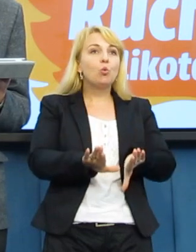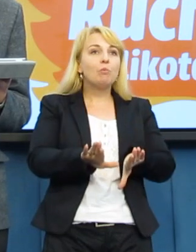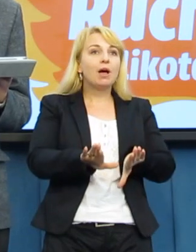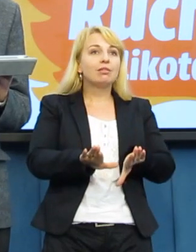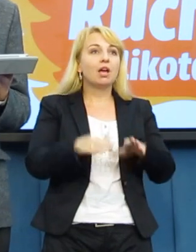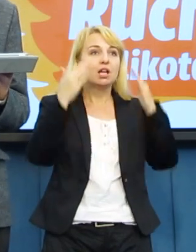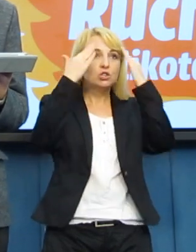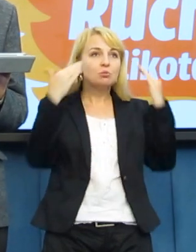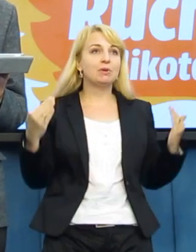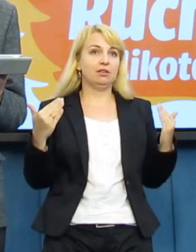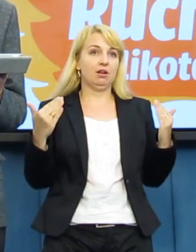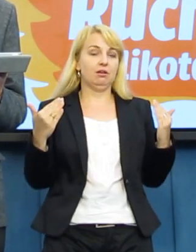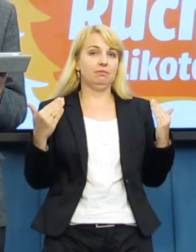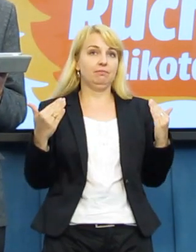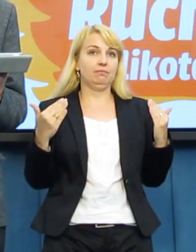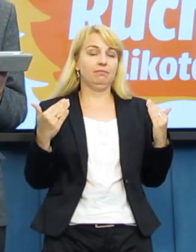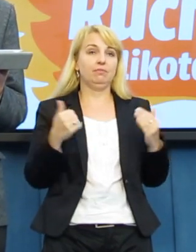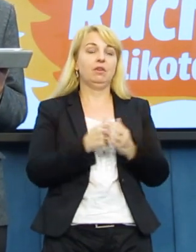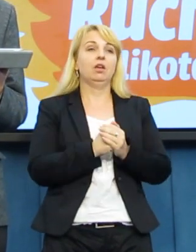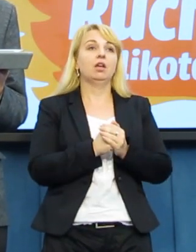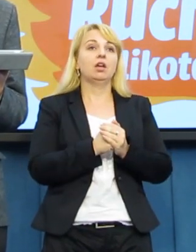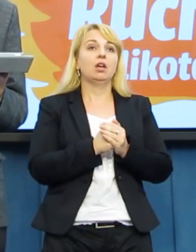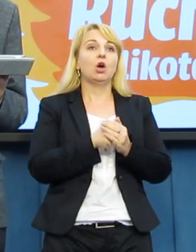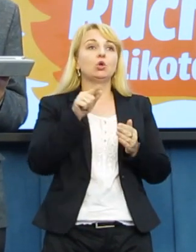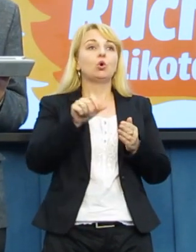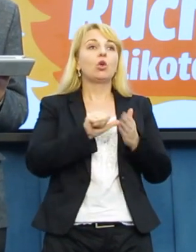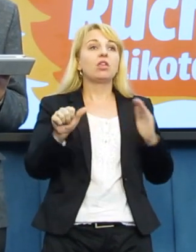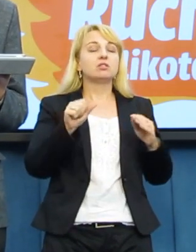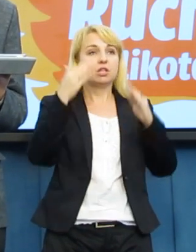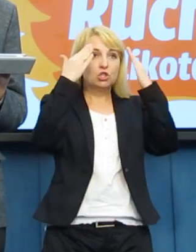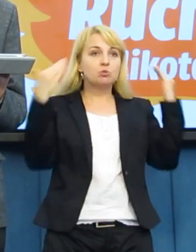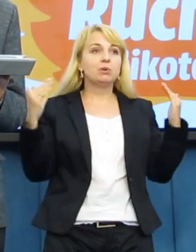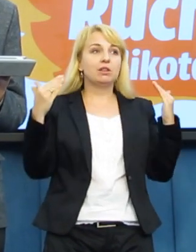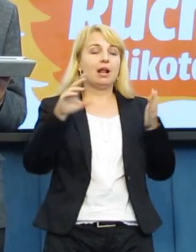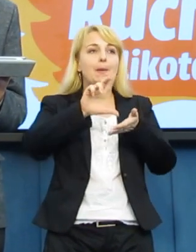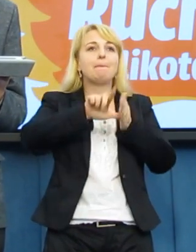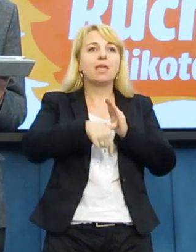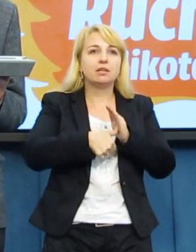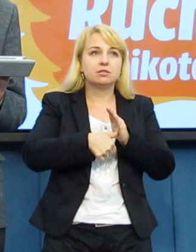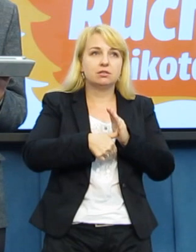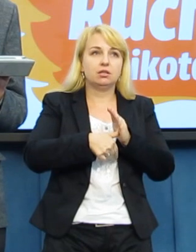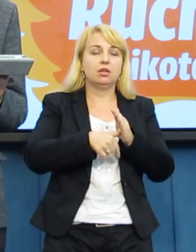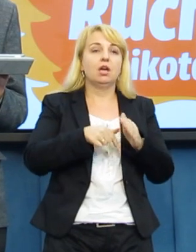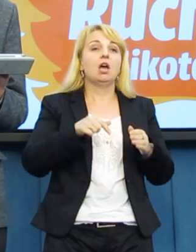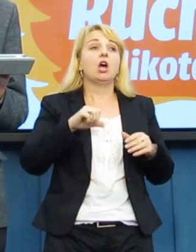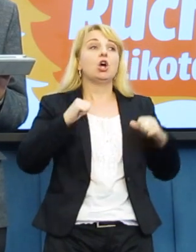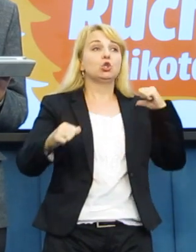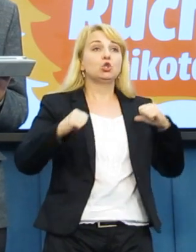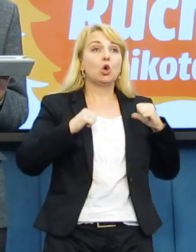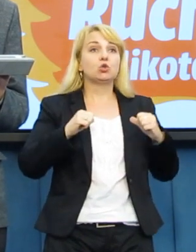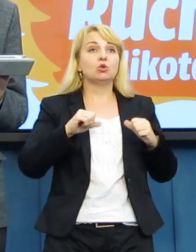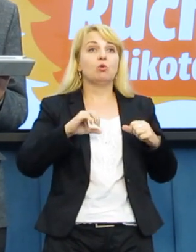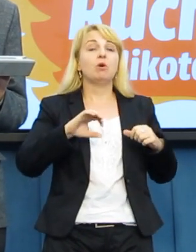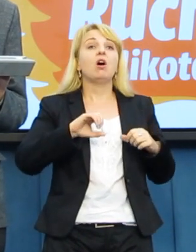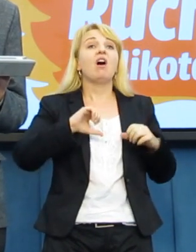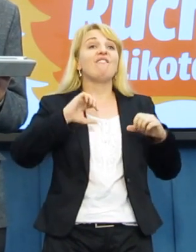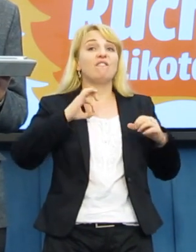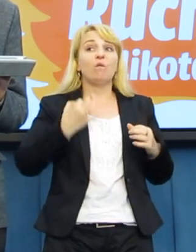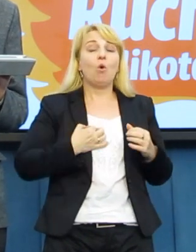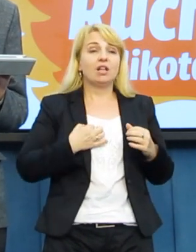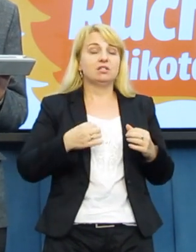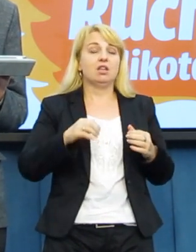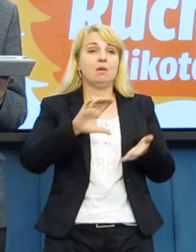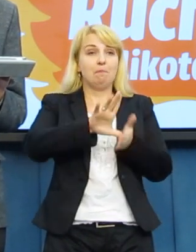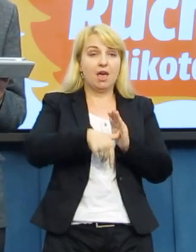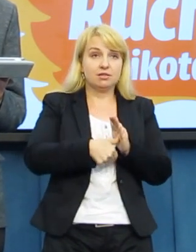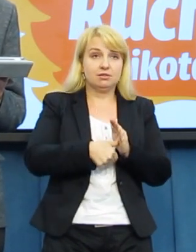Szpital. To jest szpital miejski, podlegający władzom miasta. Szpital, który